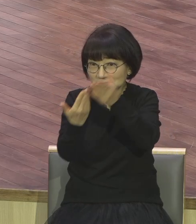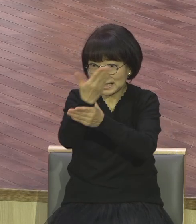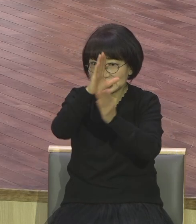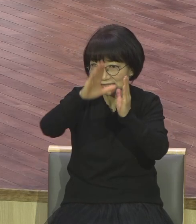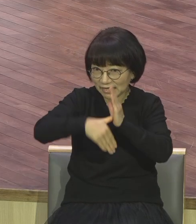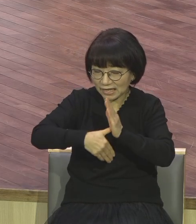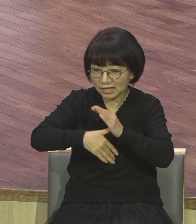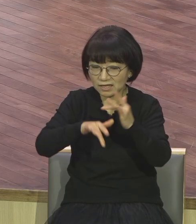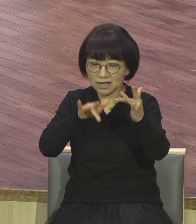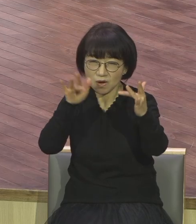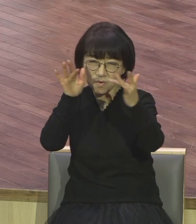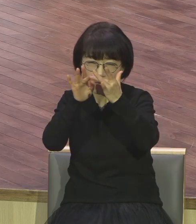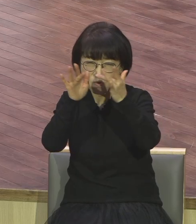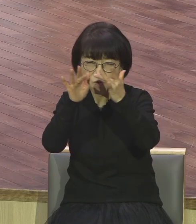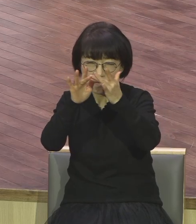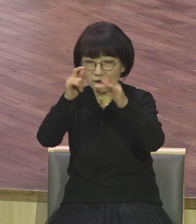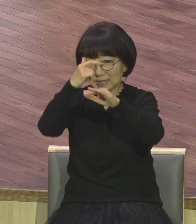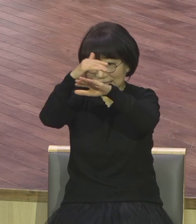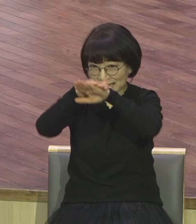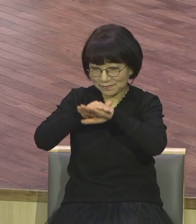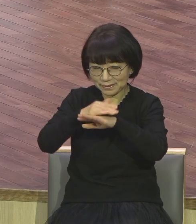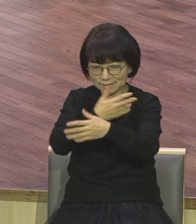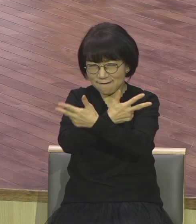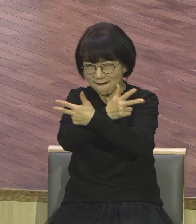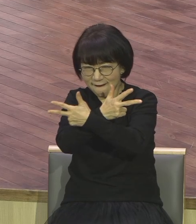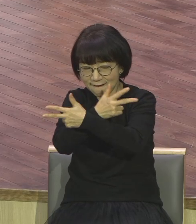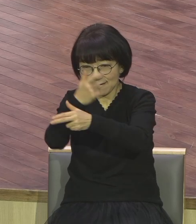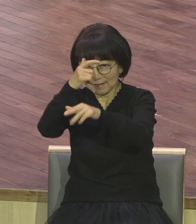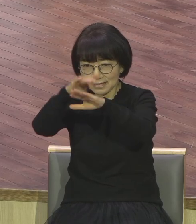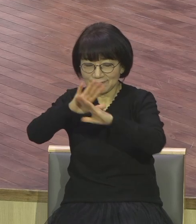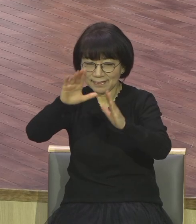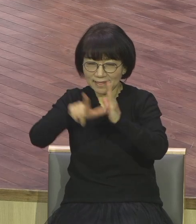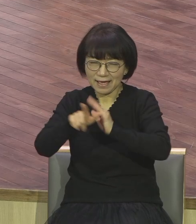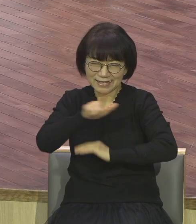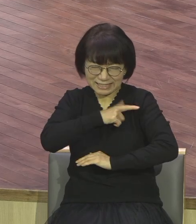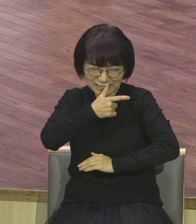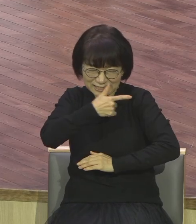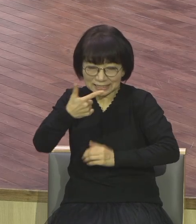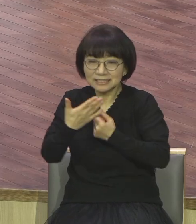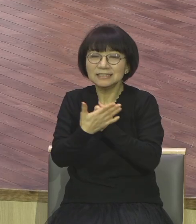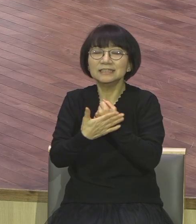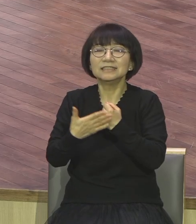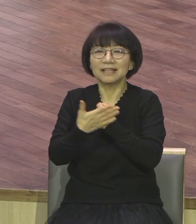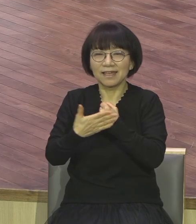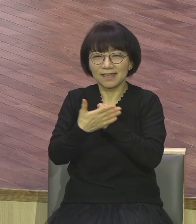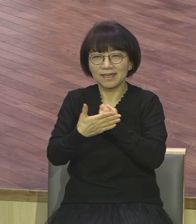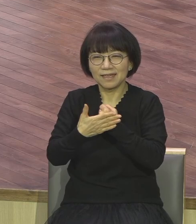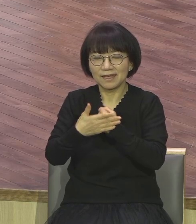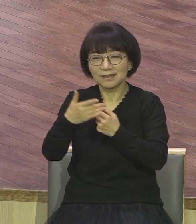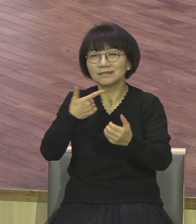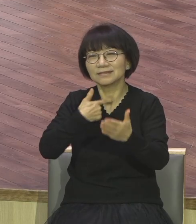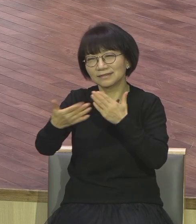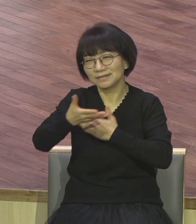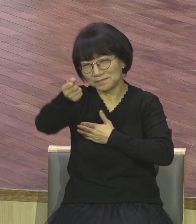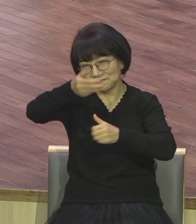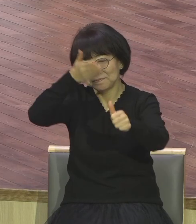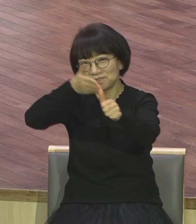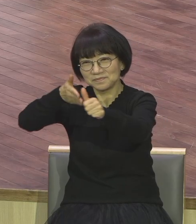주문으로 예배하면서 제일 은혜 많이 받았다 예배 우선순이 되길 바랍니다 예배 우선순이 그래야 영적